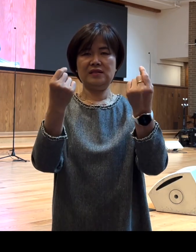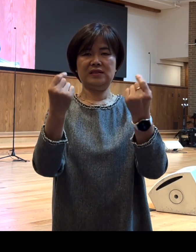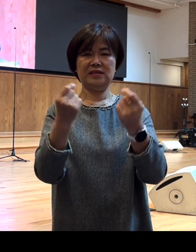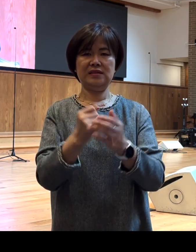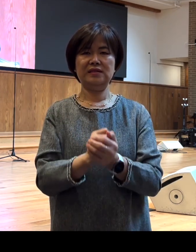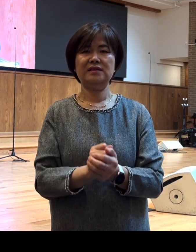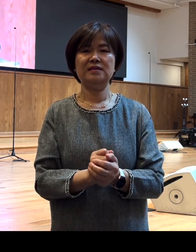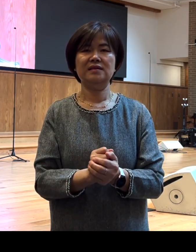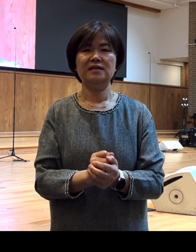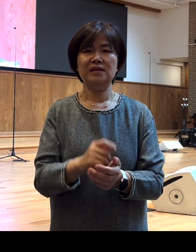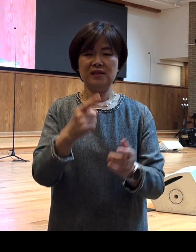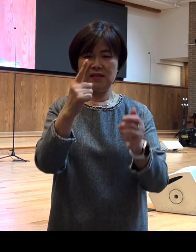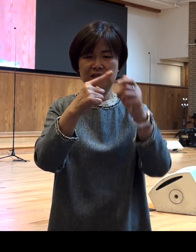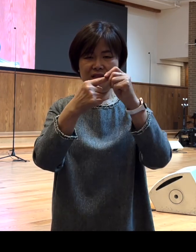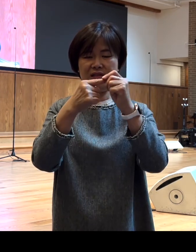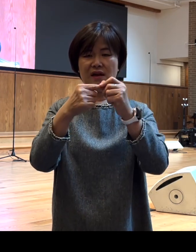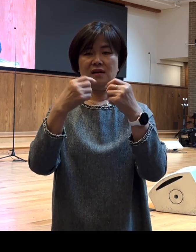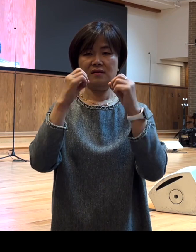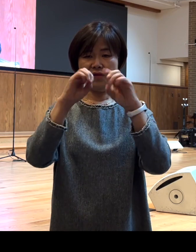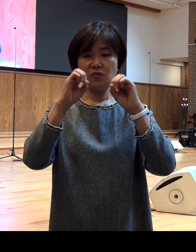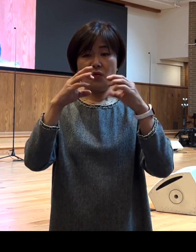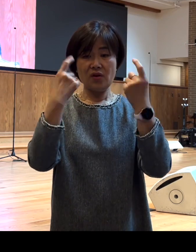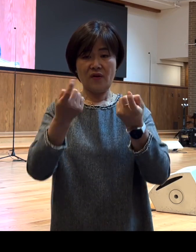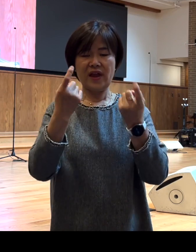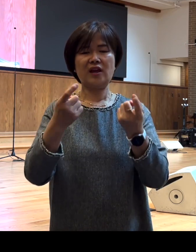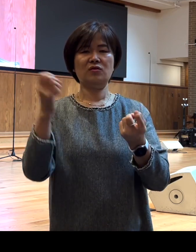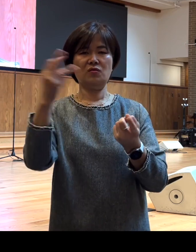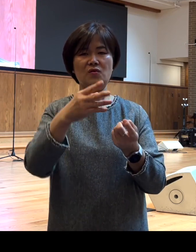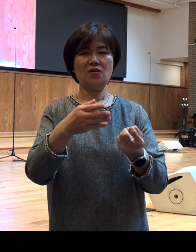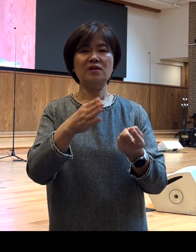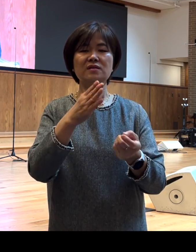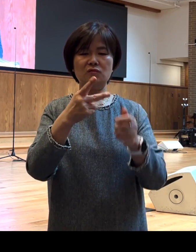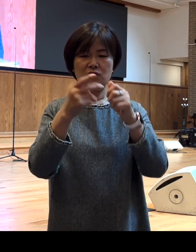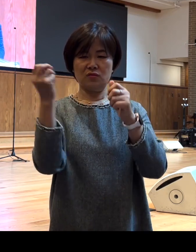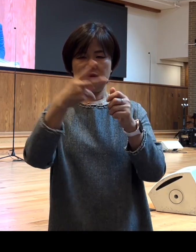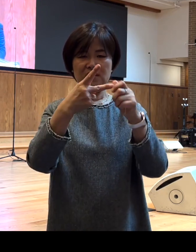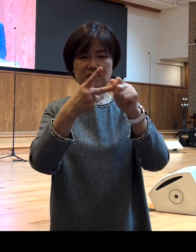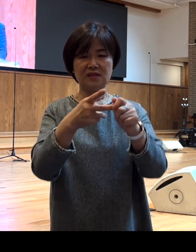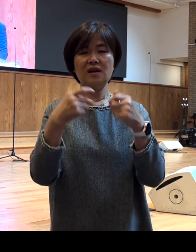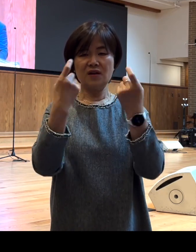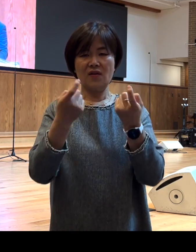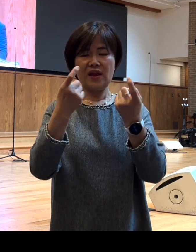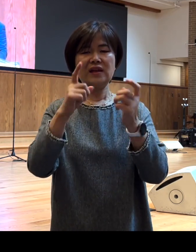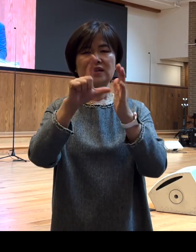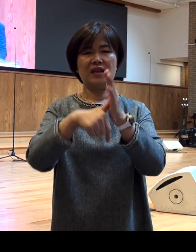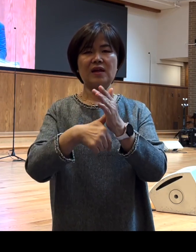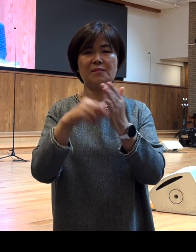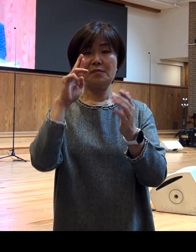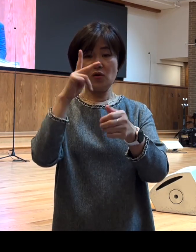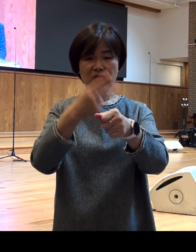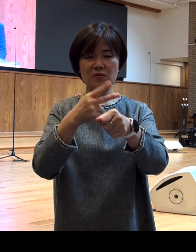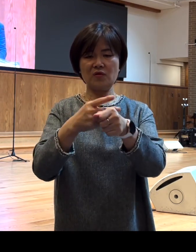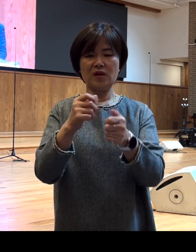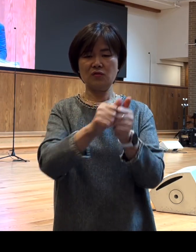그는 1차 전도여행 때부터 아니면 늦어도 2차 전도여행 때 바울과 함께 동역하면서